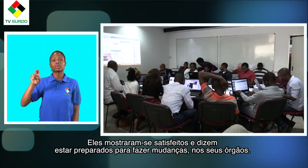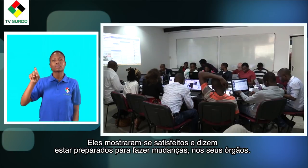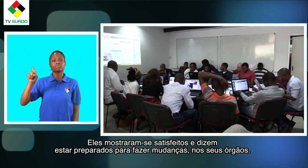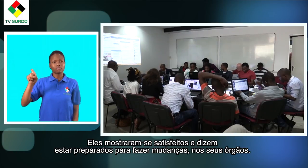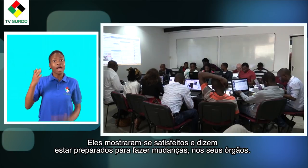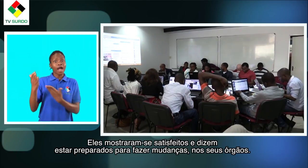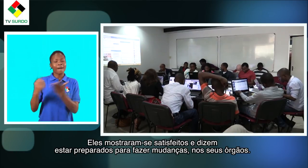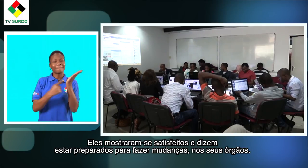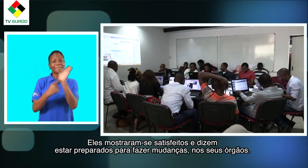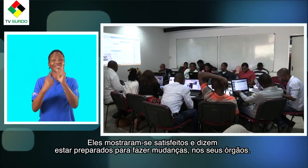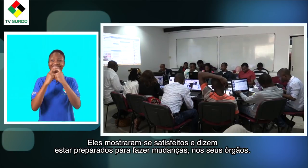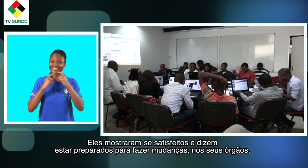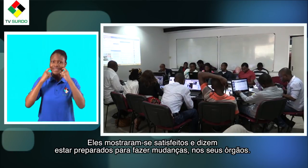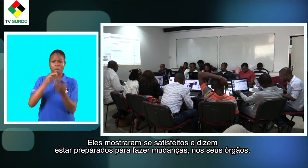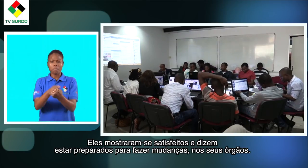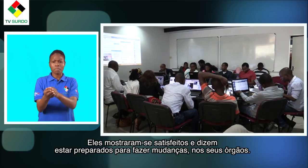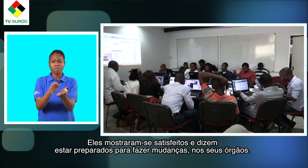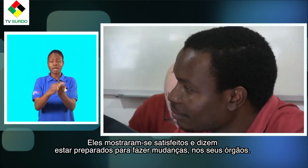preparados para fazer mudanças nos seus órgãos.